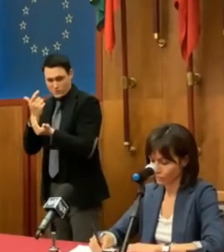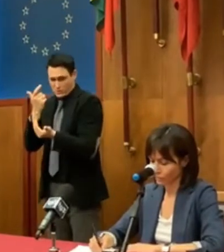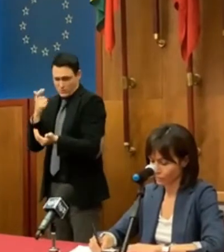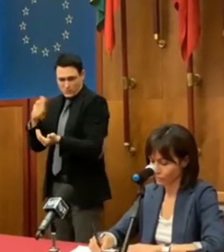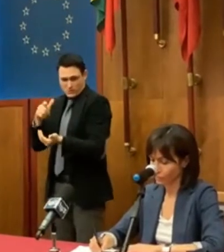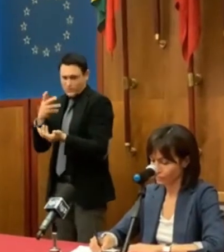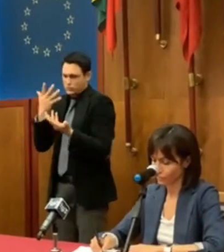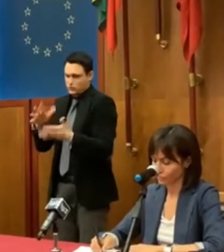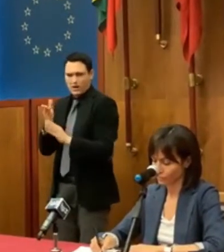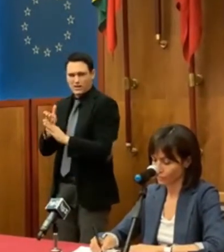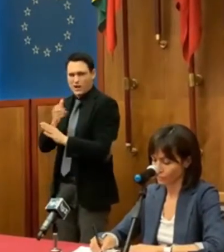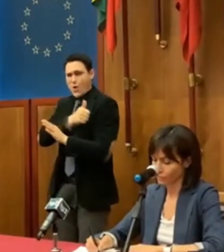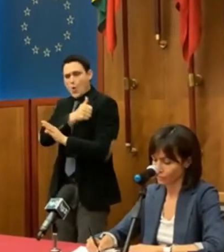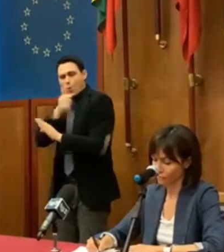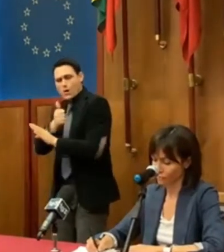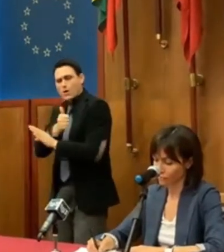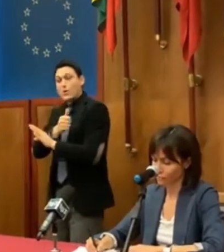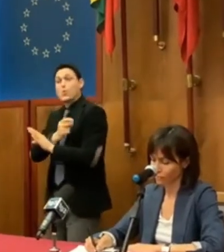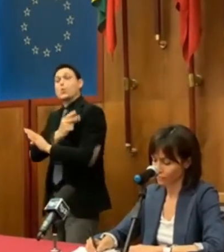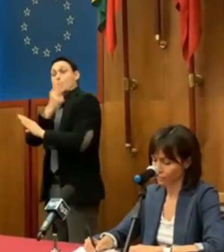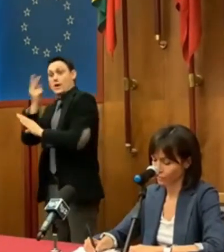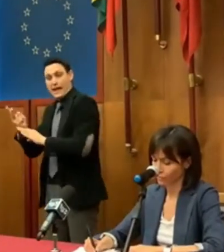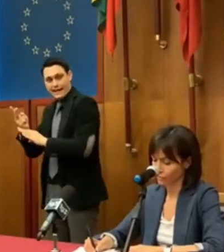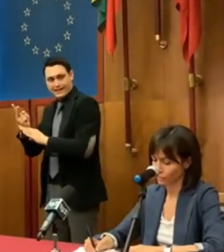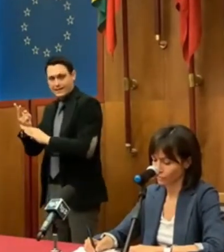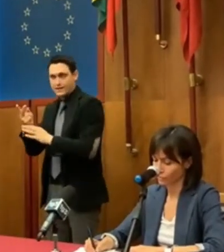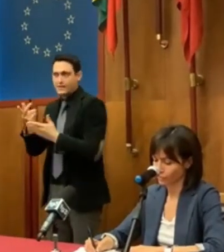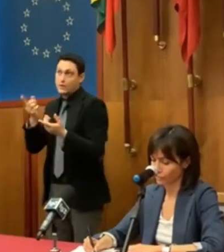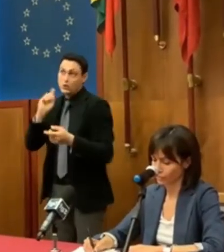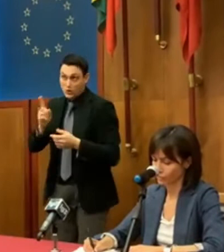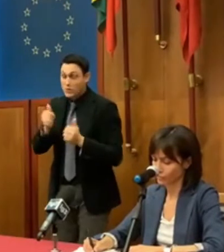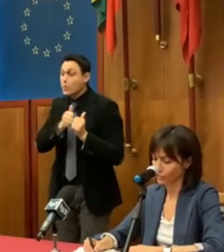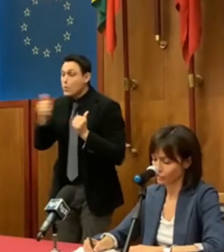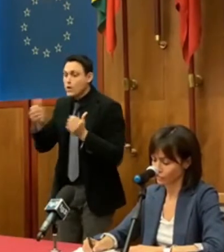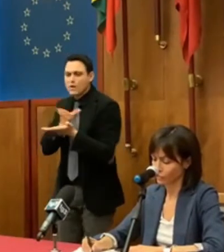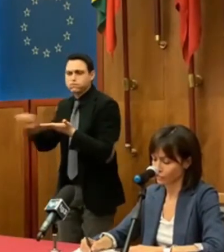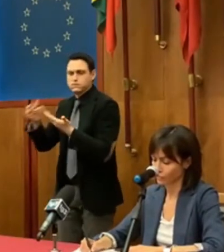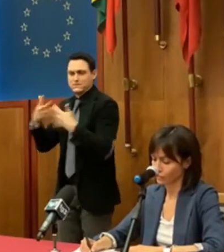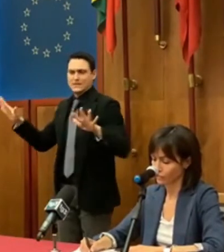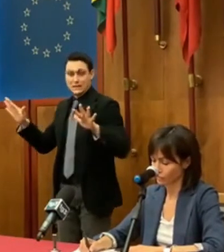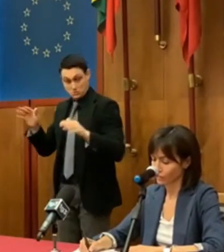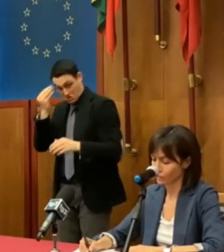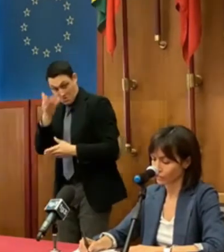due anni di eventuale proroga ma in un anno già sostanzialmente si dovrebbe attuare lo sbaraccamento.